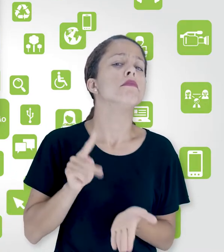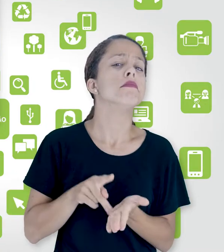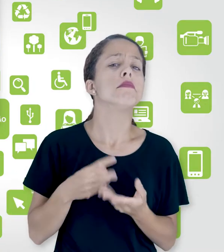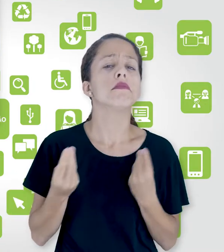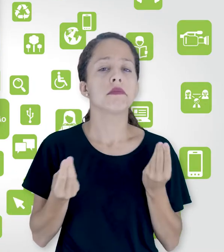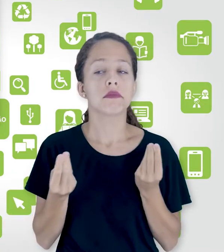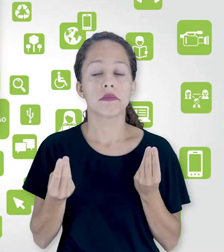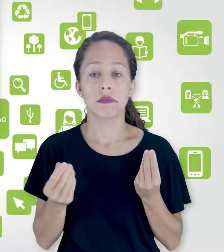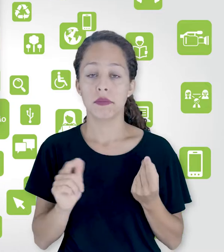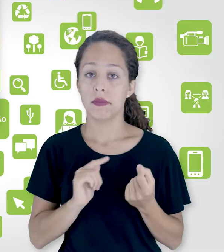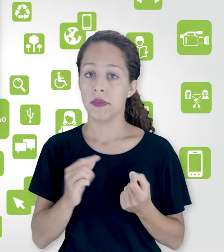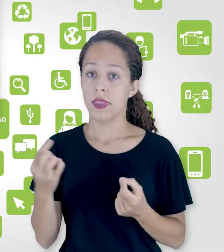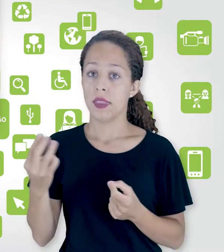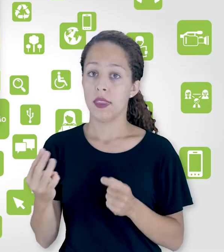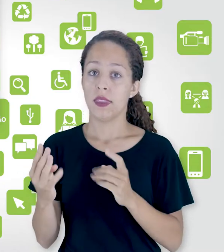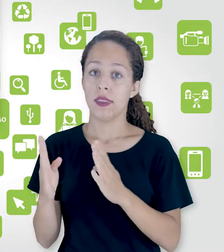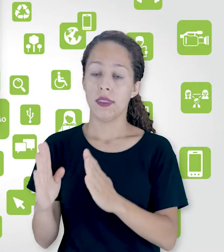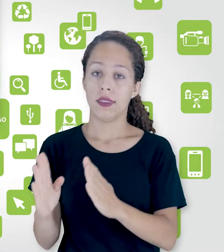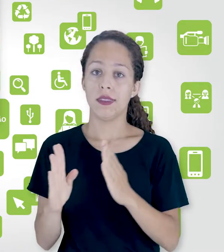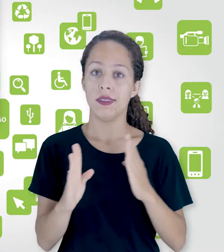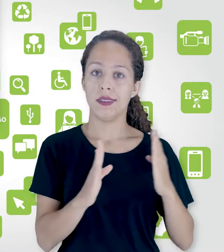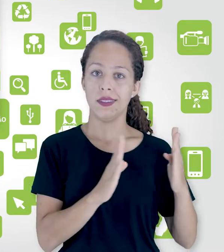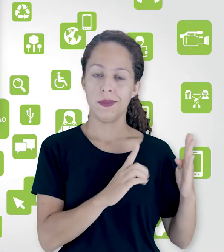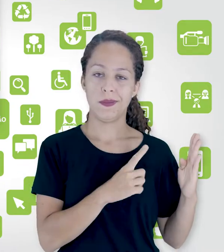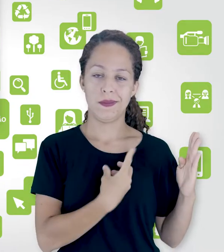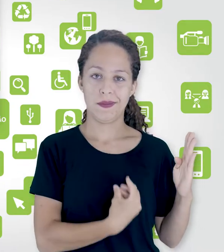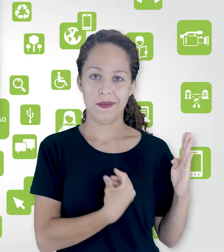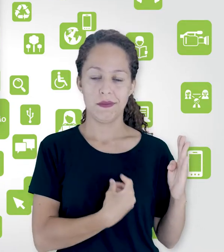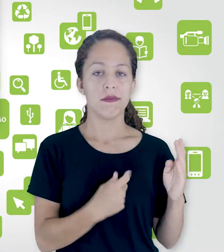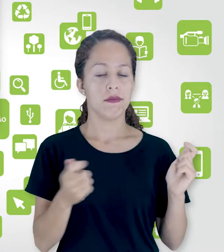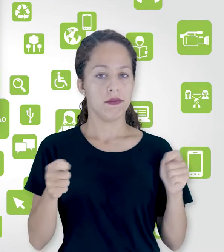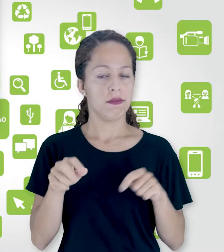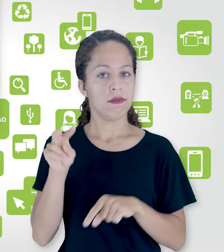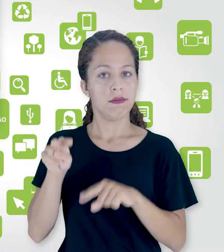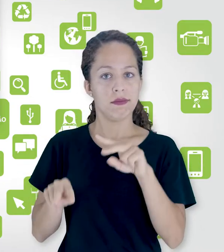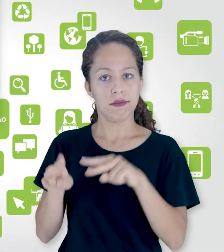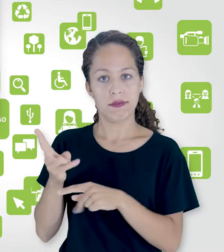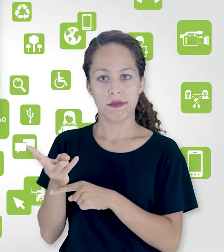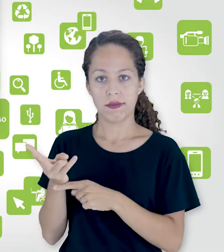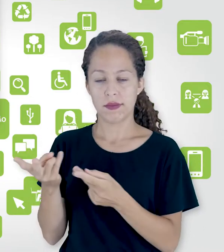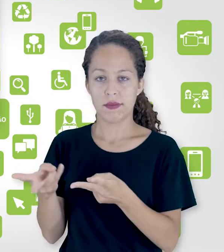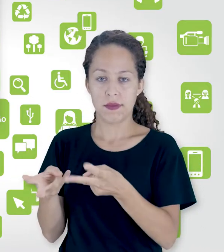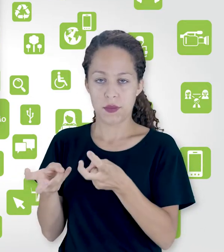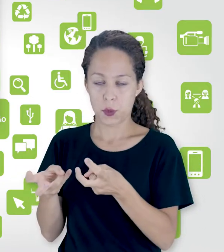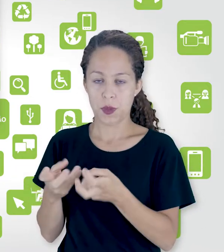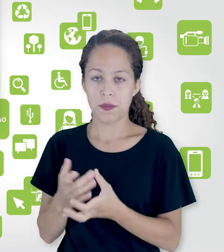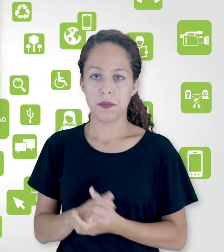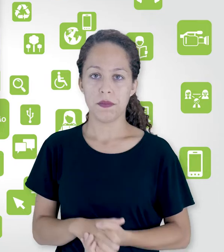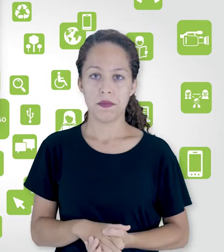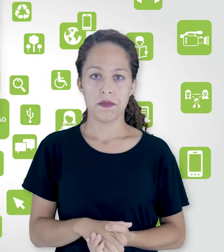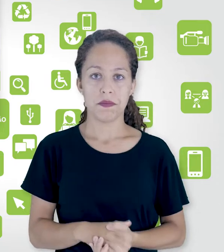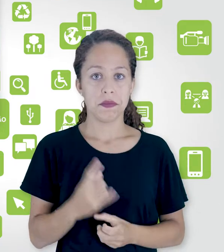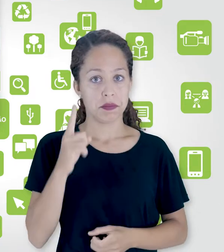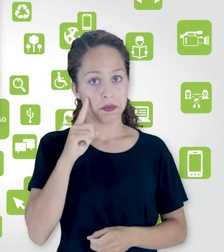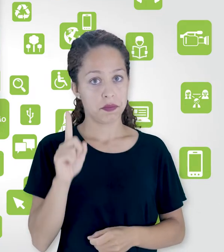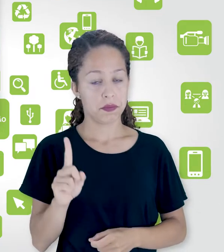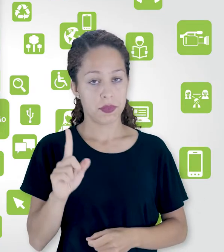Então, gente agora está na terceira etapa. A gente pode acompanhar por aqui também, ó. Vamos lá. Nessa terceira